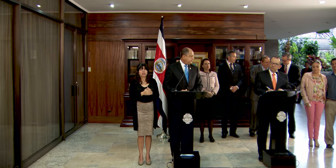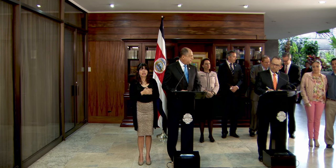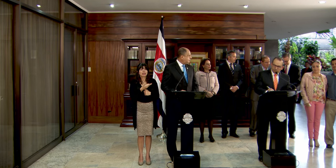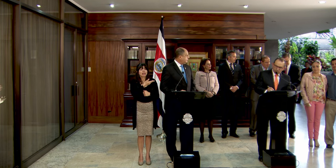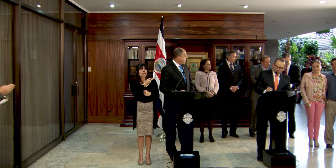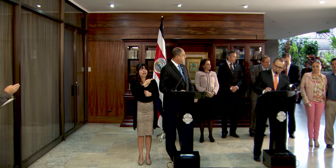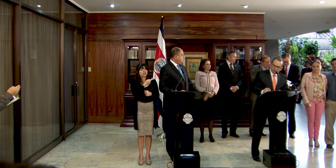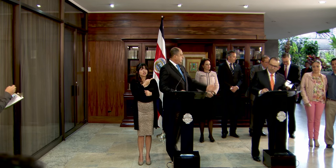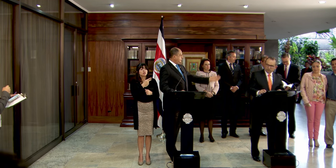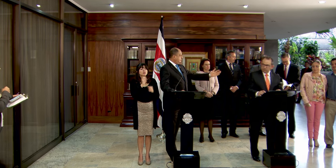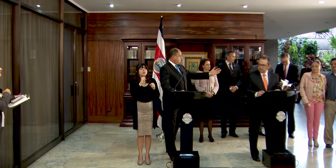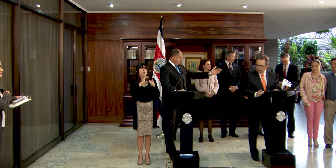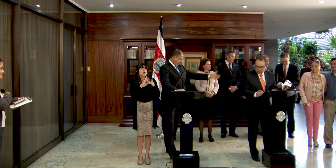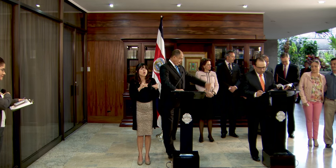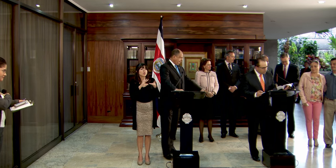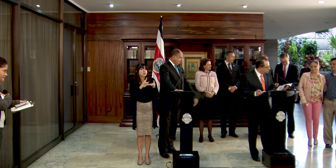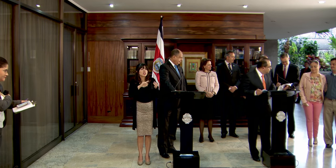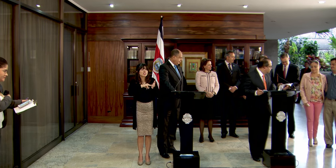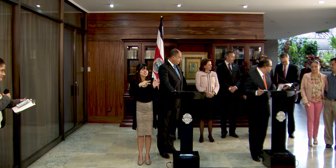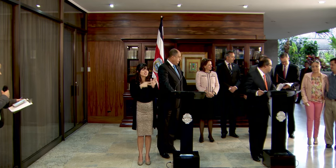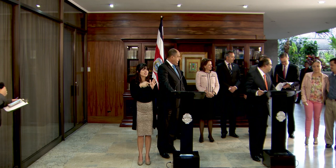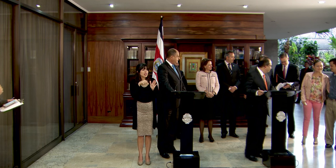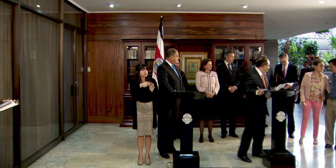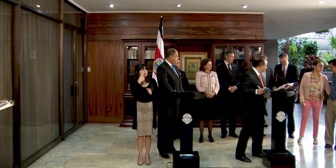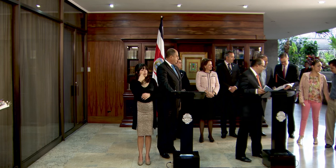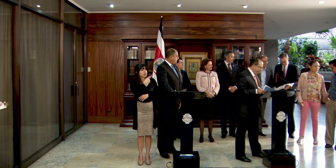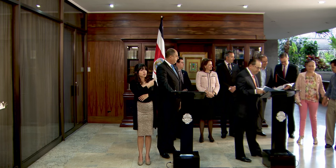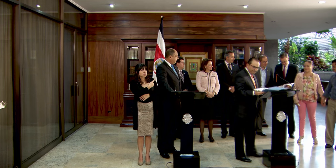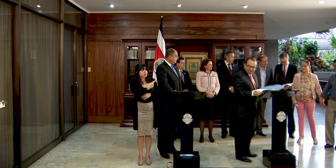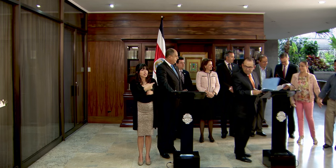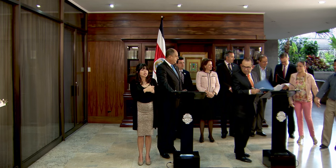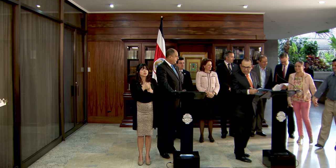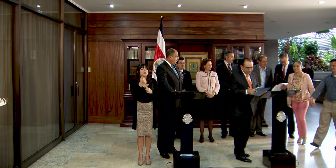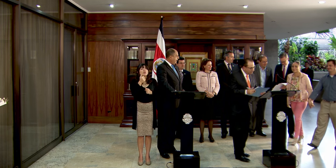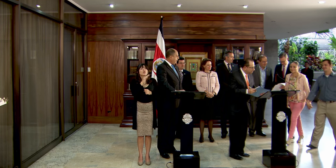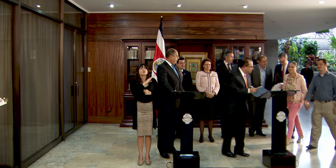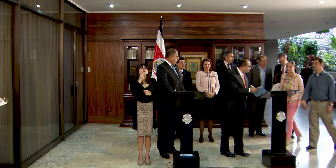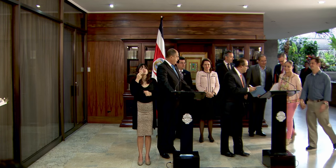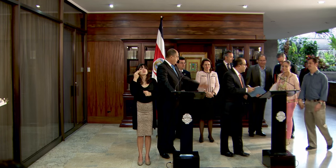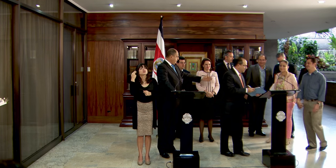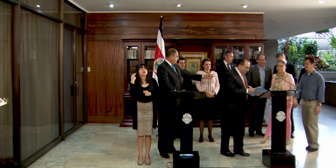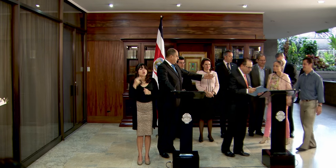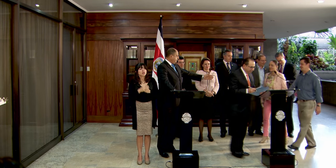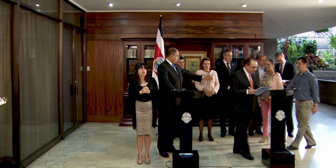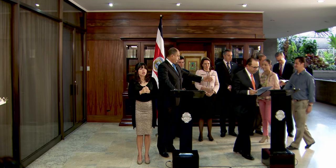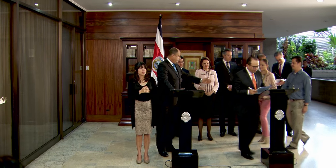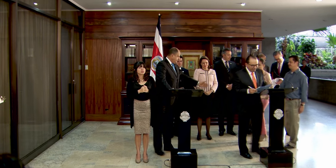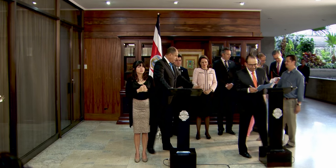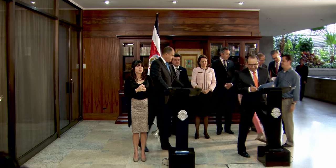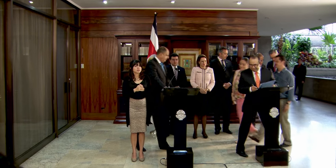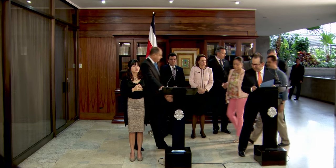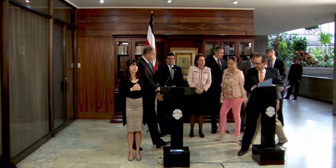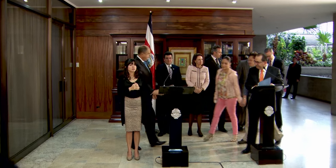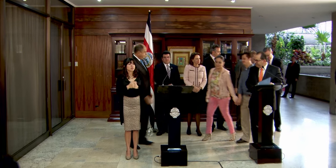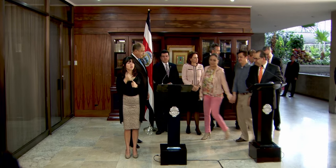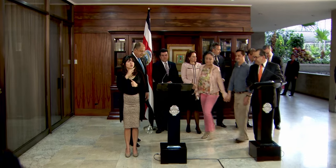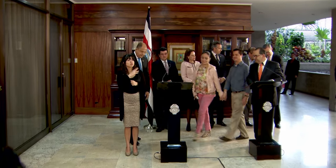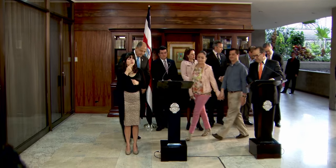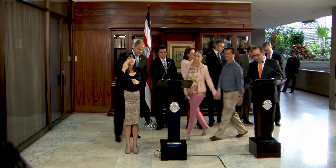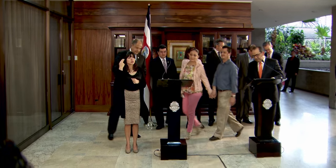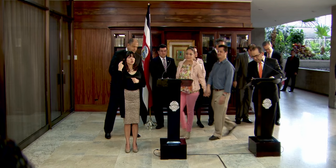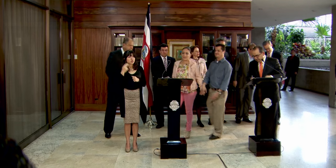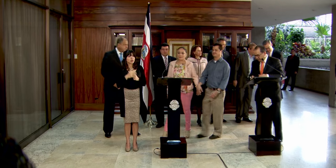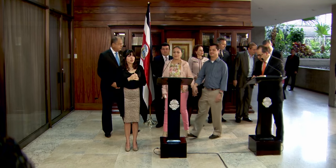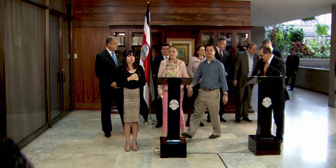de ellos que nos cuenten qué significa esto para ustedes, un poco su historia, un poco su historia,